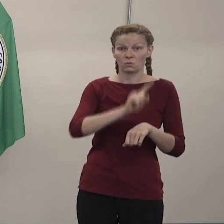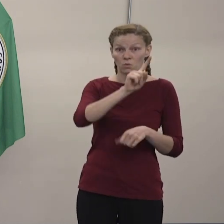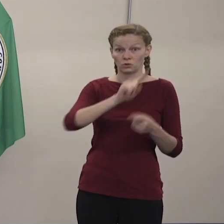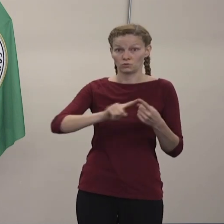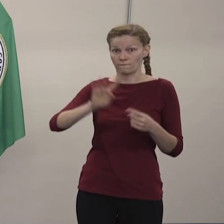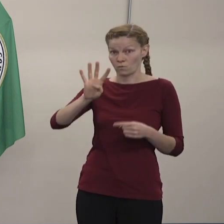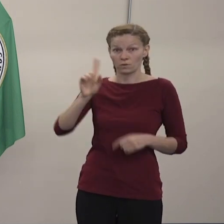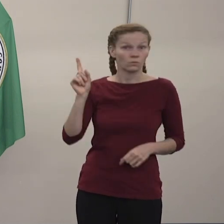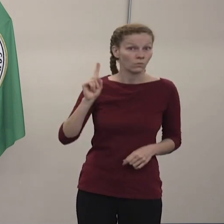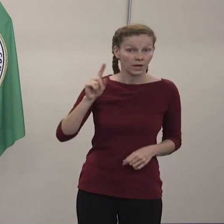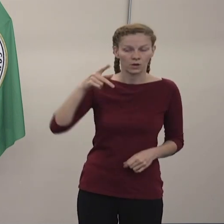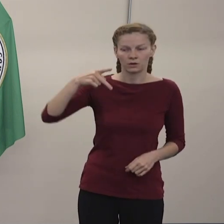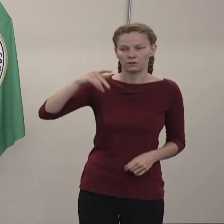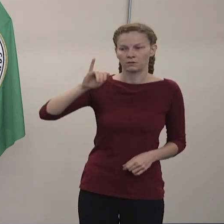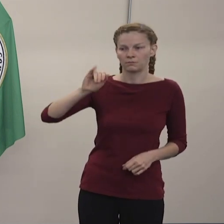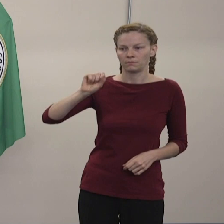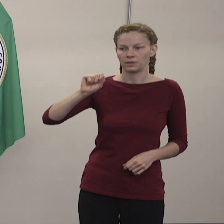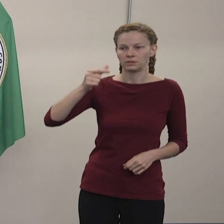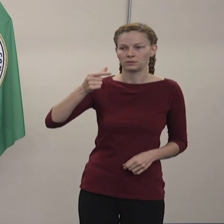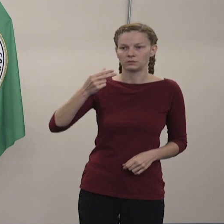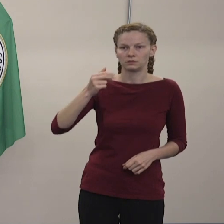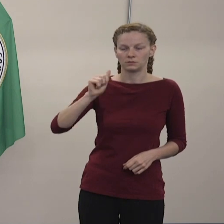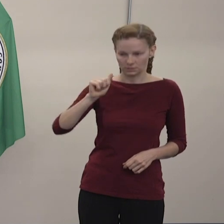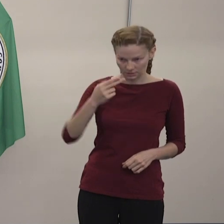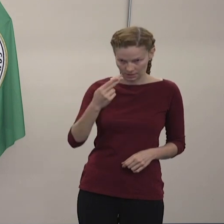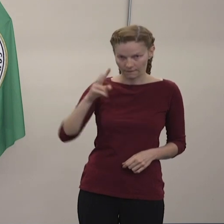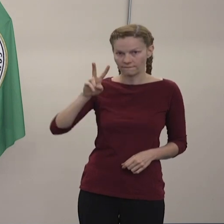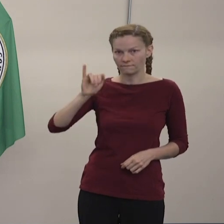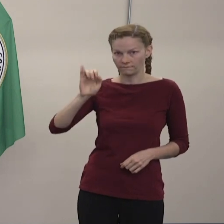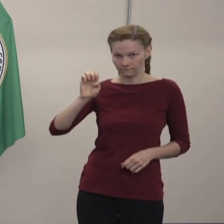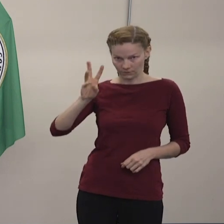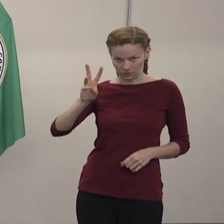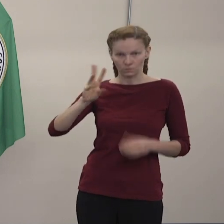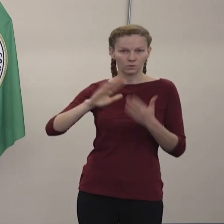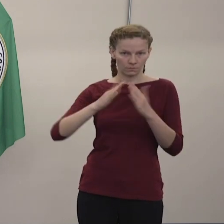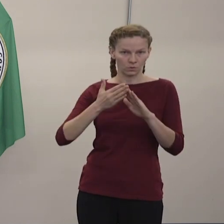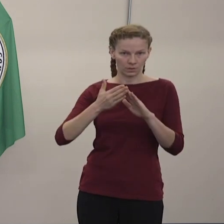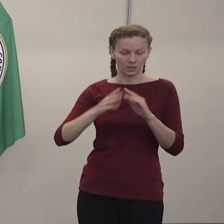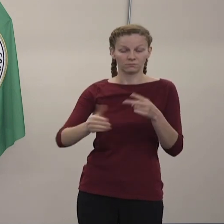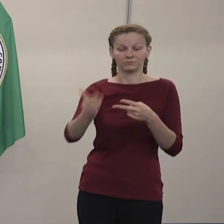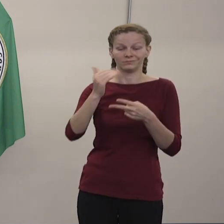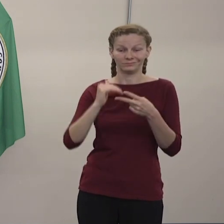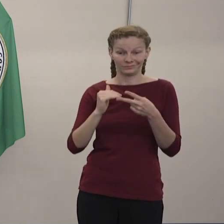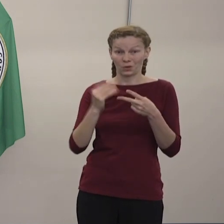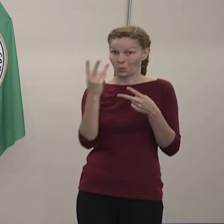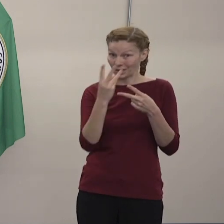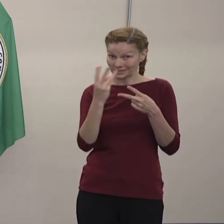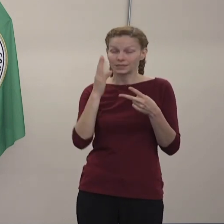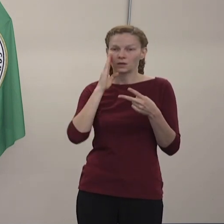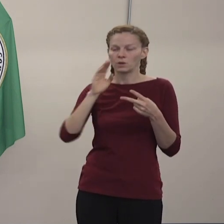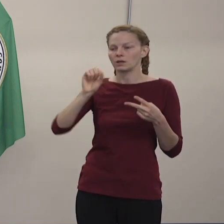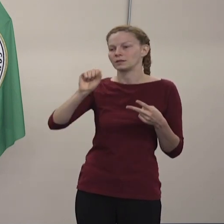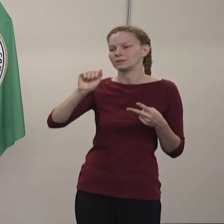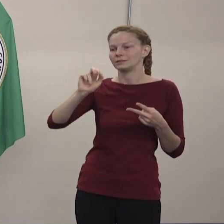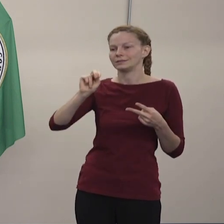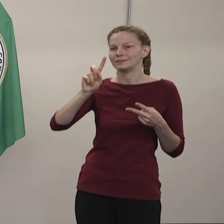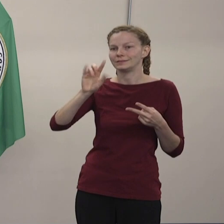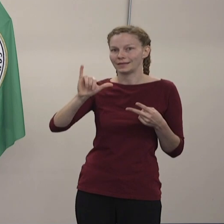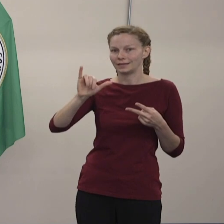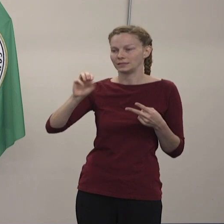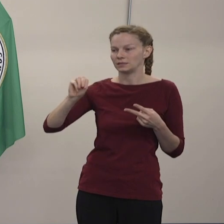4 de la tarde. Y Sandy Marsh en el Centro Comunitario el miércoles de 1 a 4.